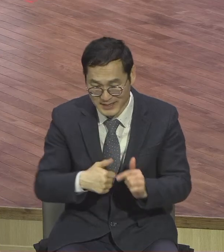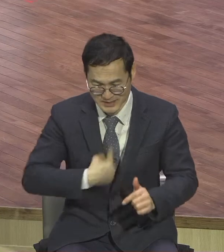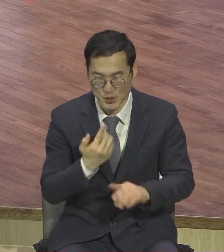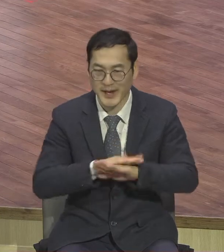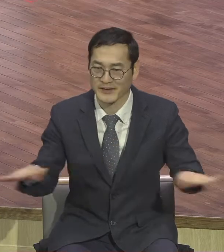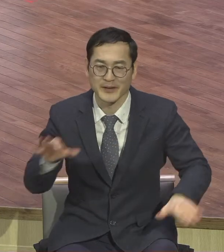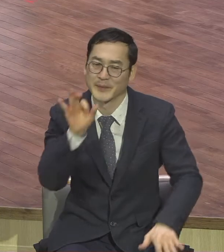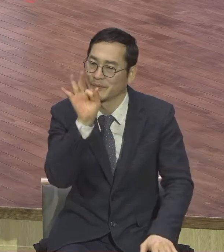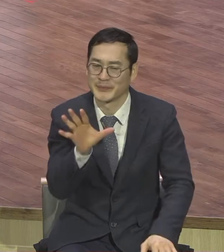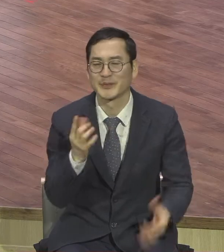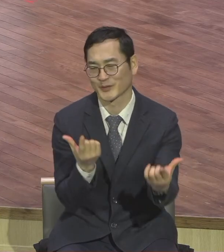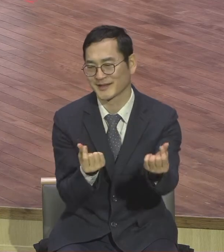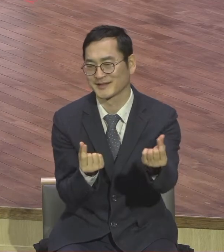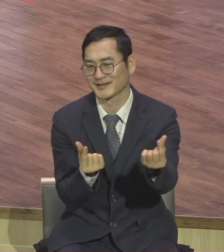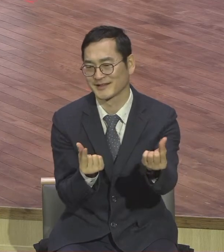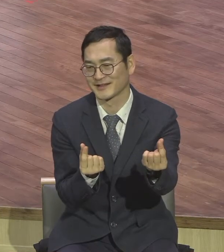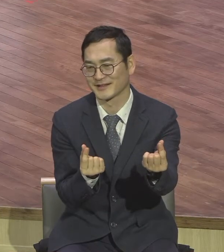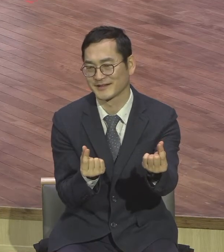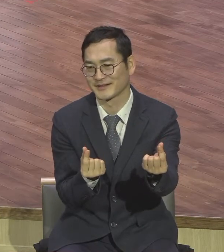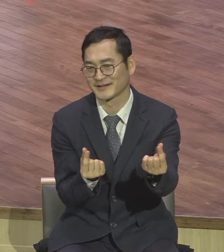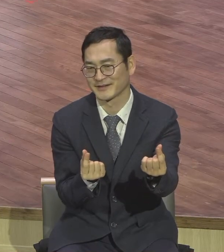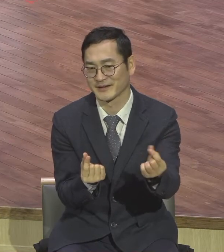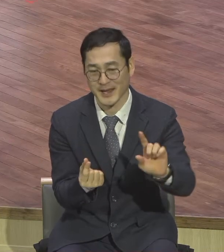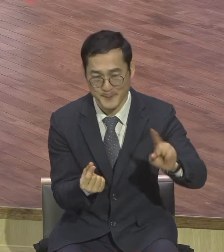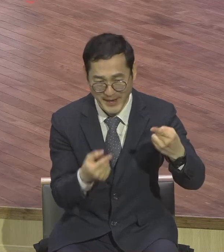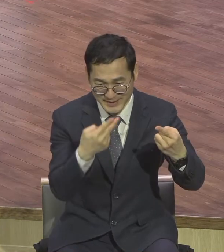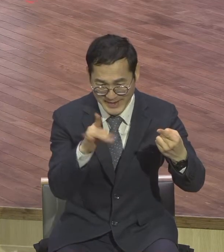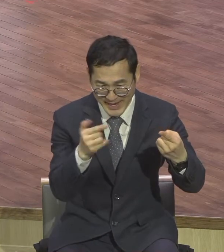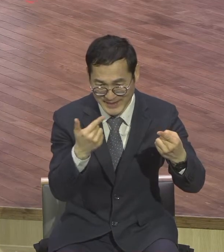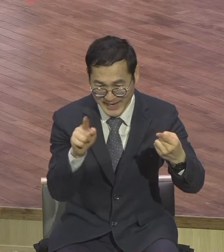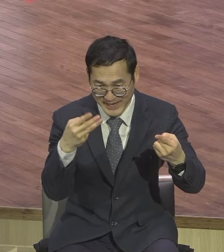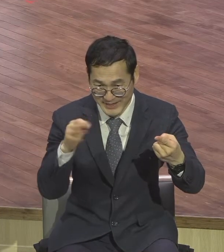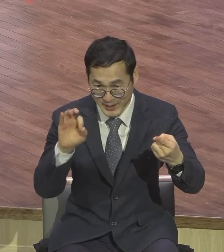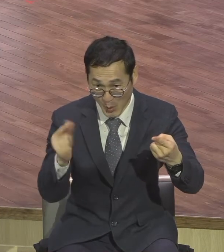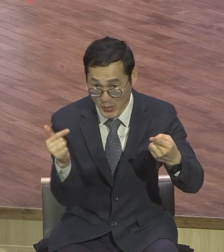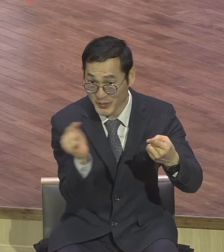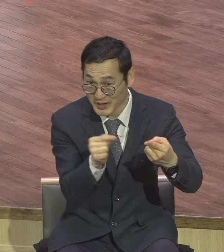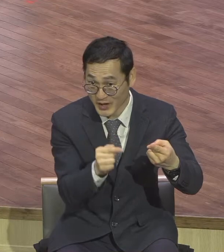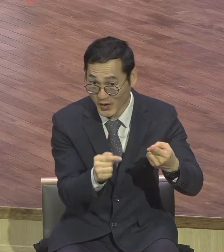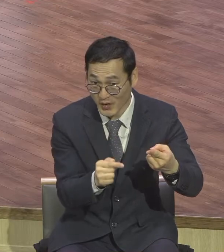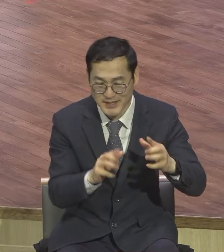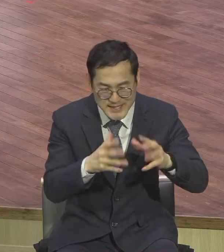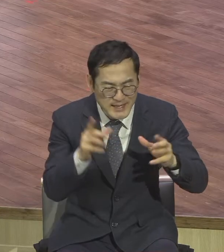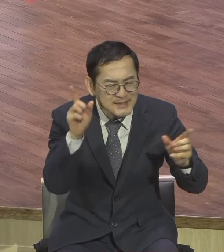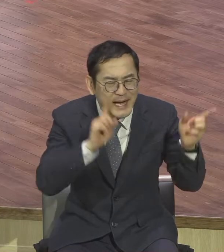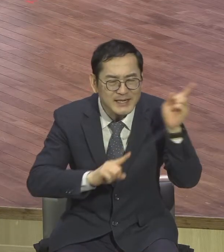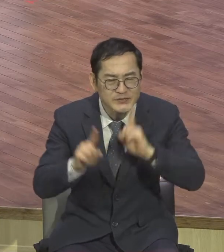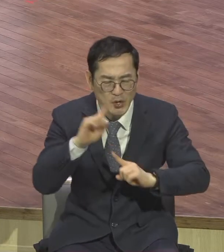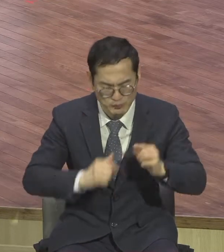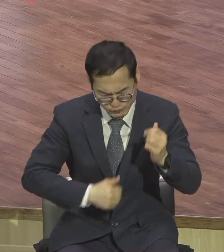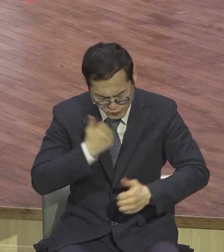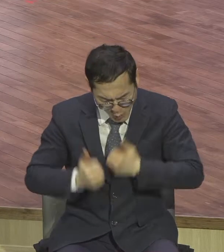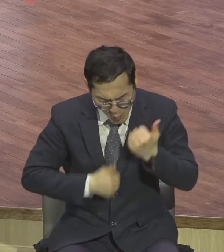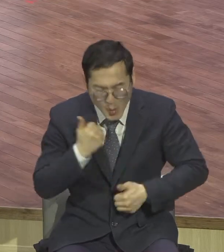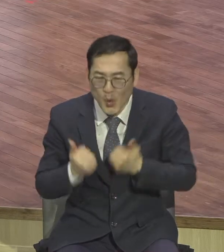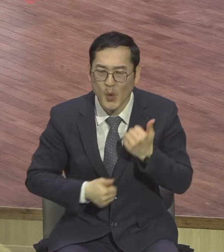그리고 일백 대나리온은 뭐요? 이 세상에서 받은 상처, 분노, 이런 미움